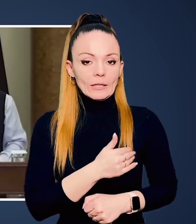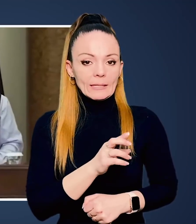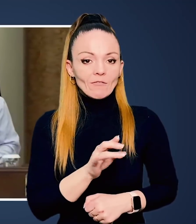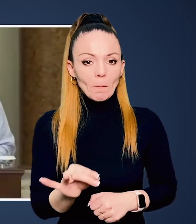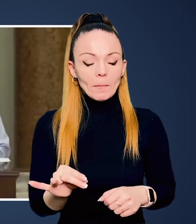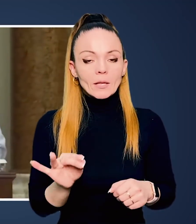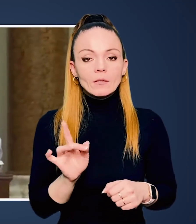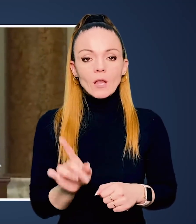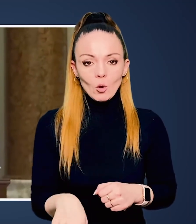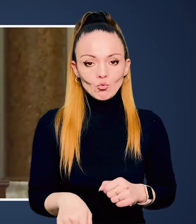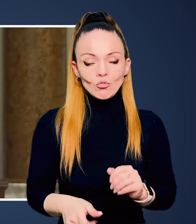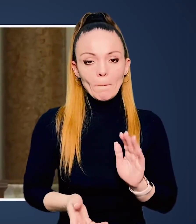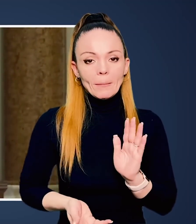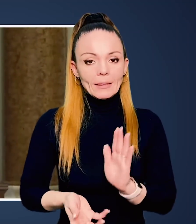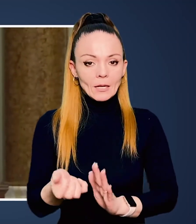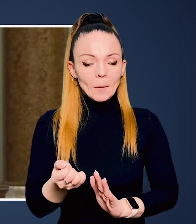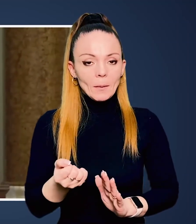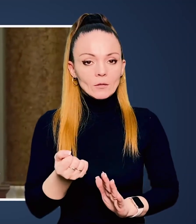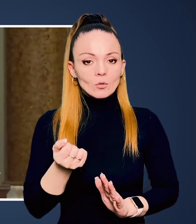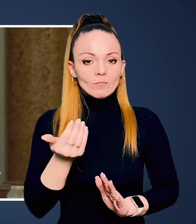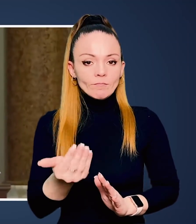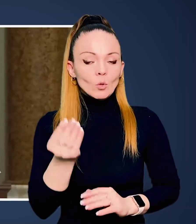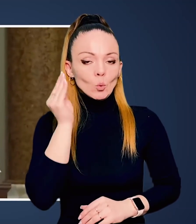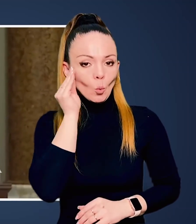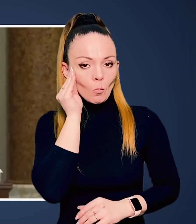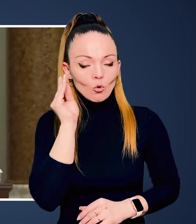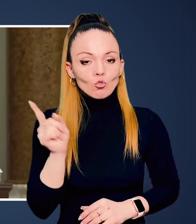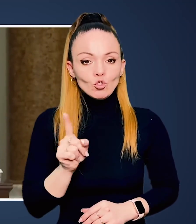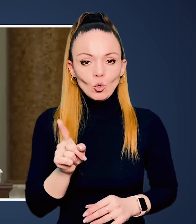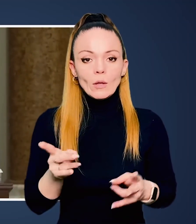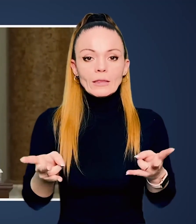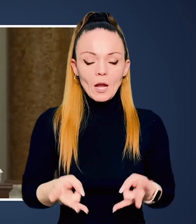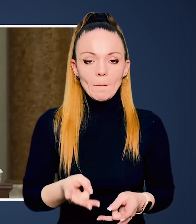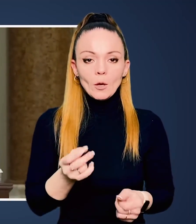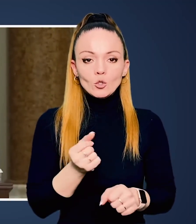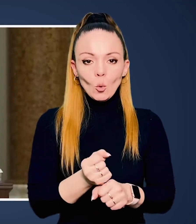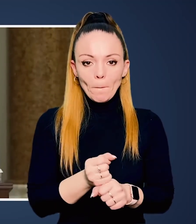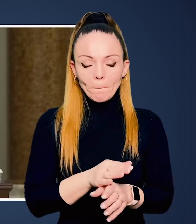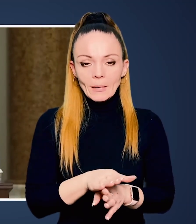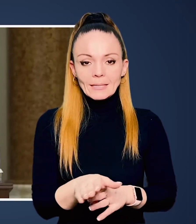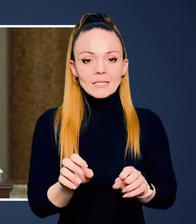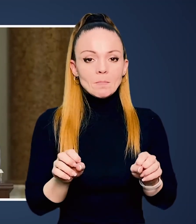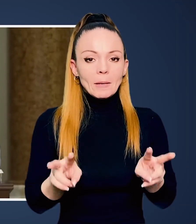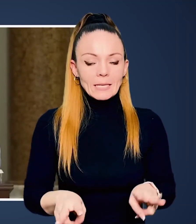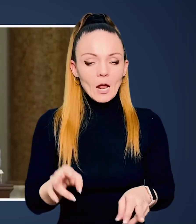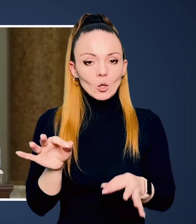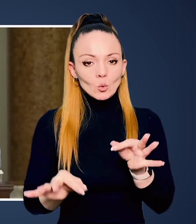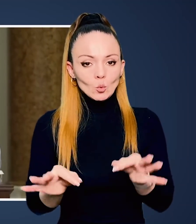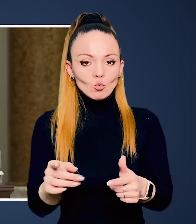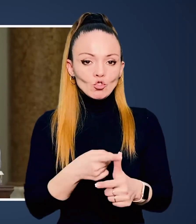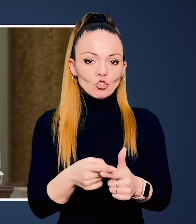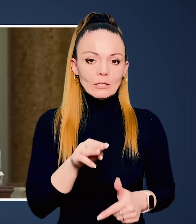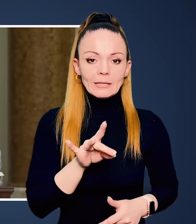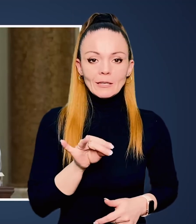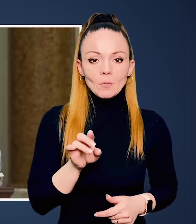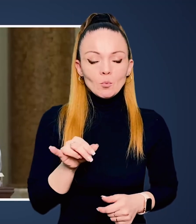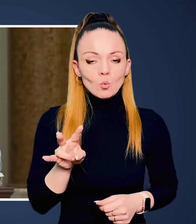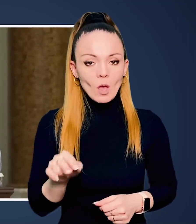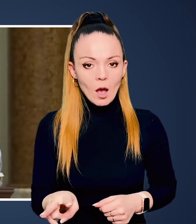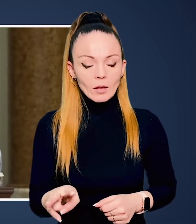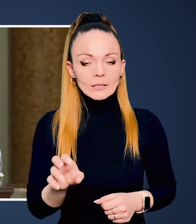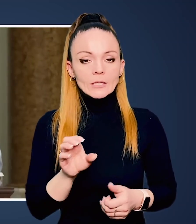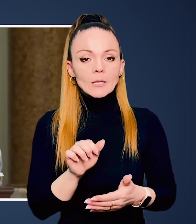Я хотів би також підтримати ту думку, що треба зробити спеціальний суд чи